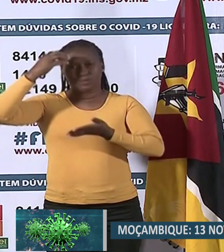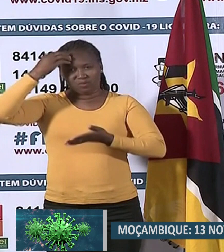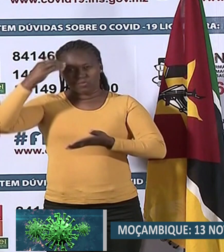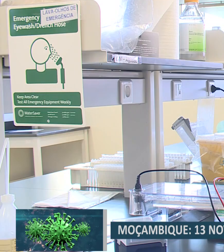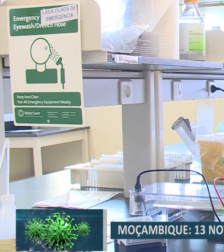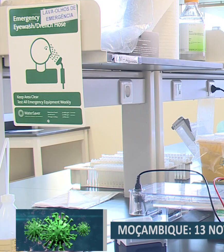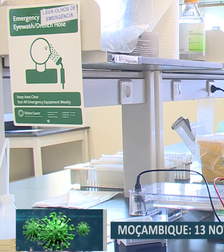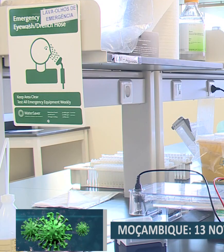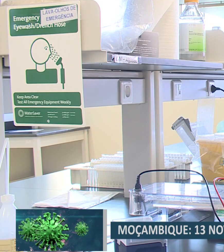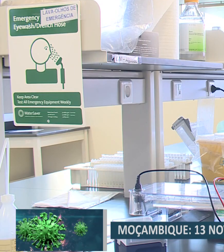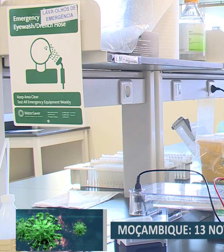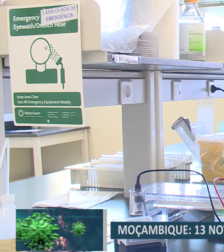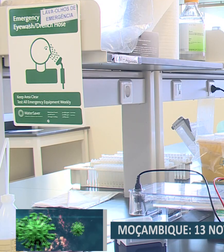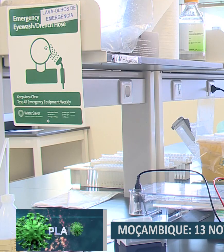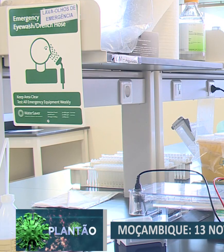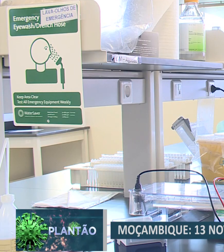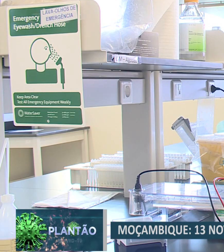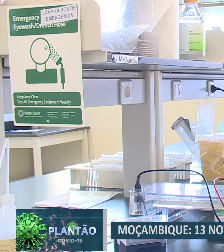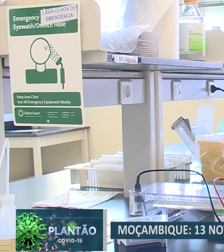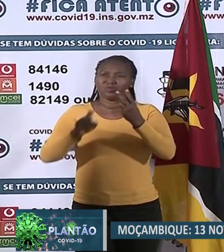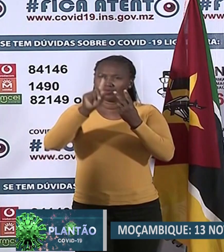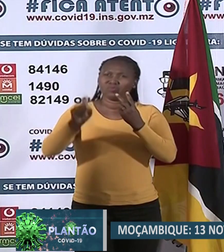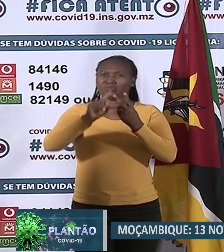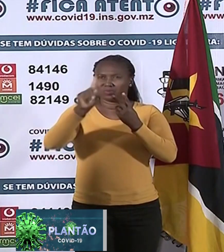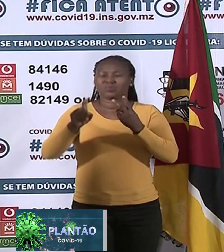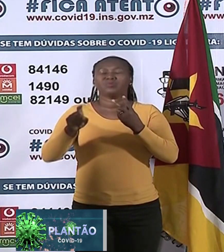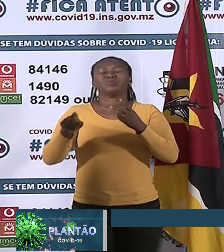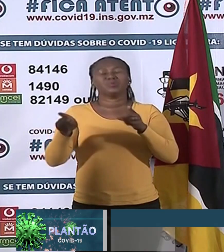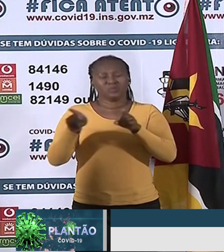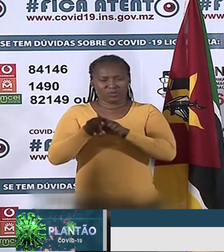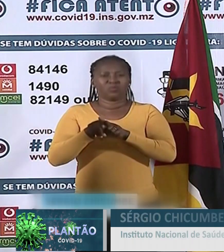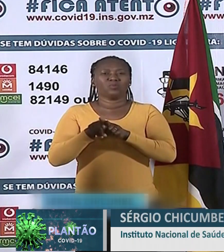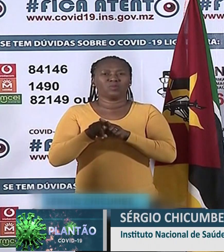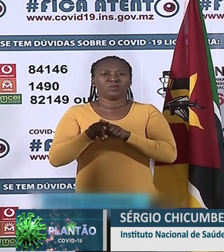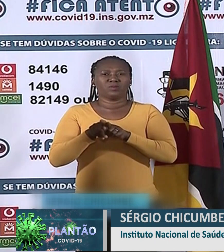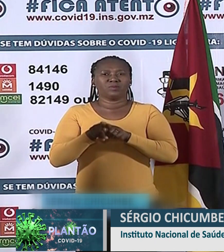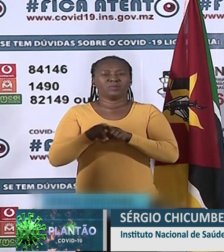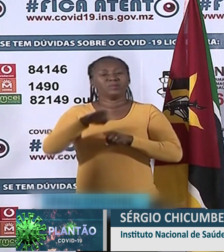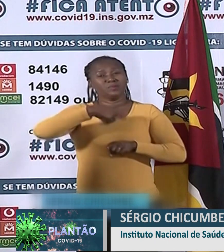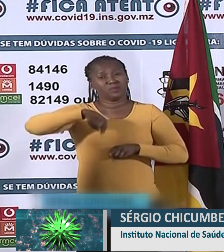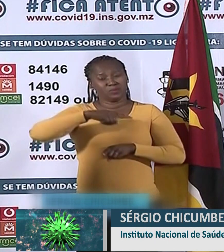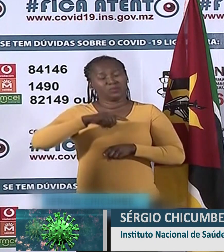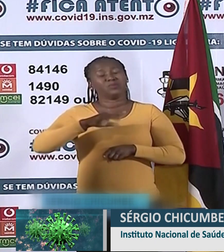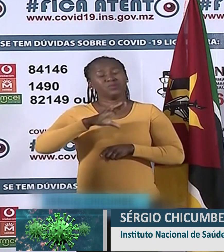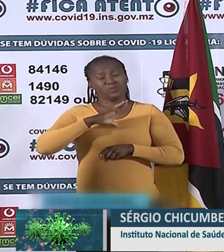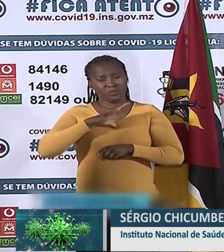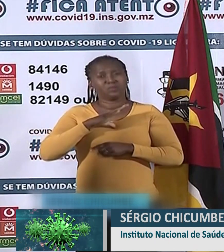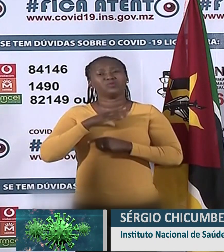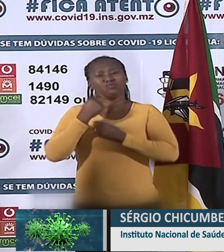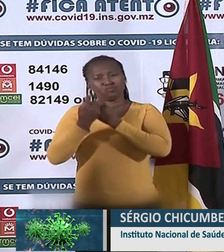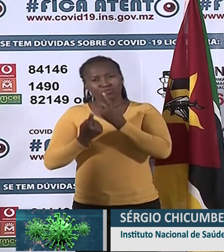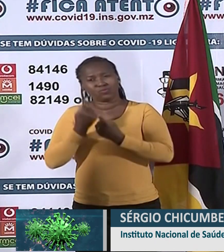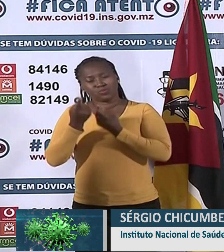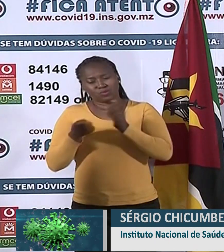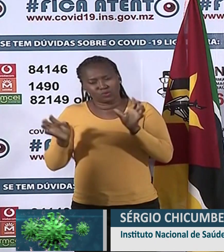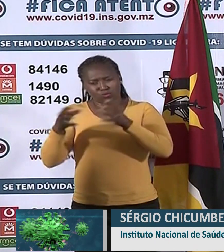vigilância ativa na unidade sanitária. Nós temos estado em fóruns do Ministério